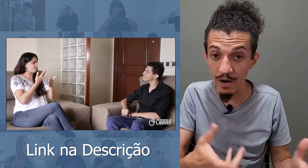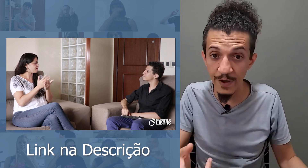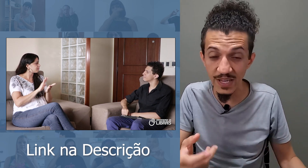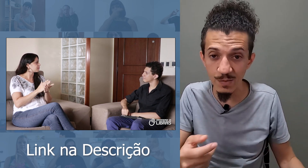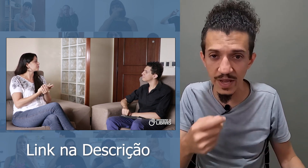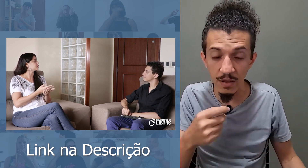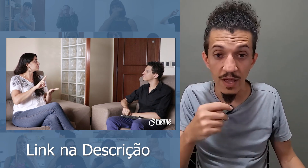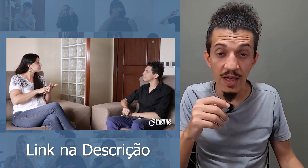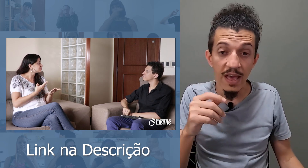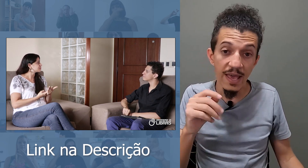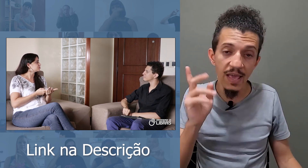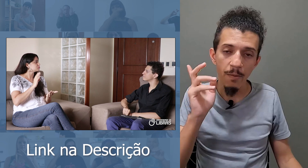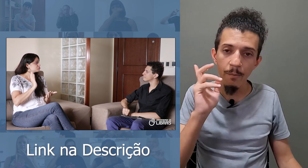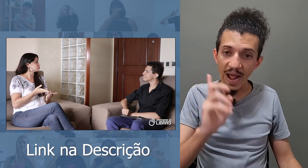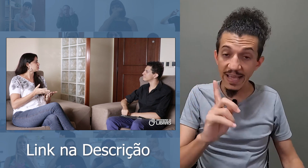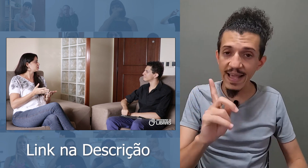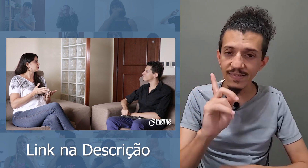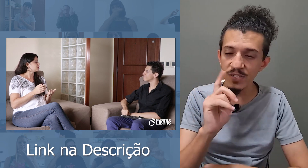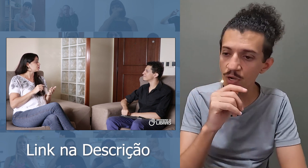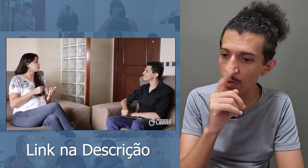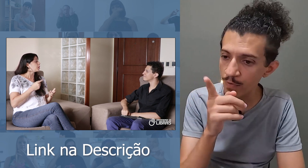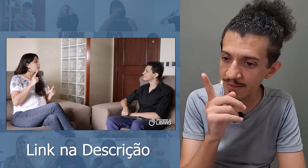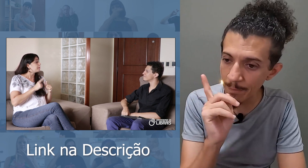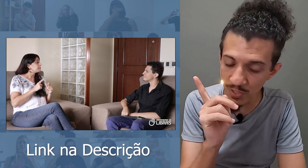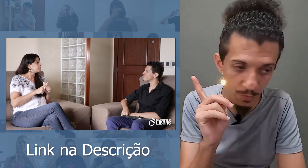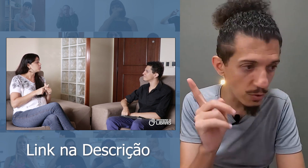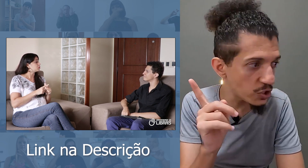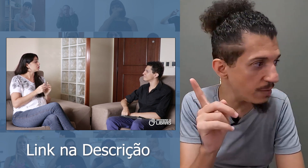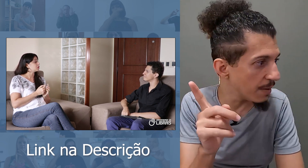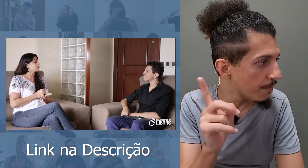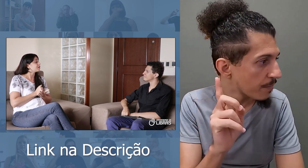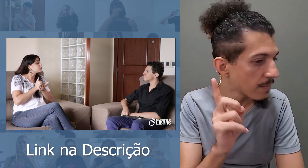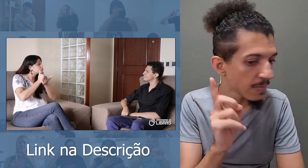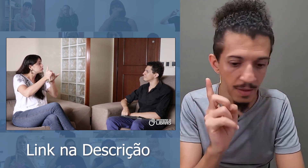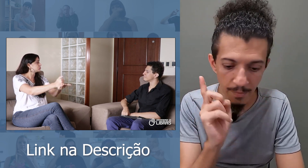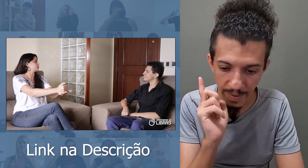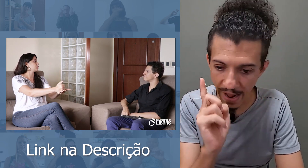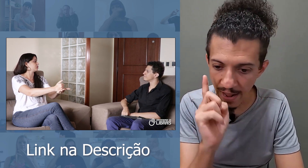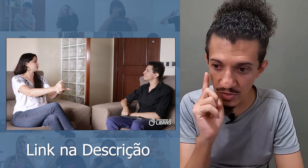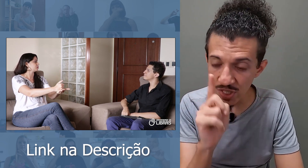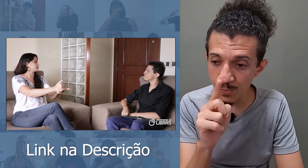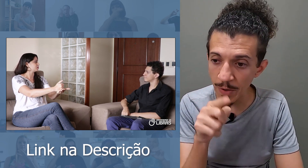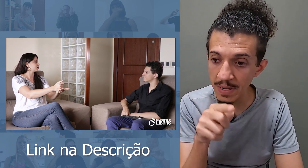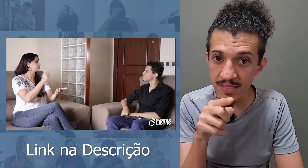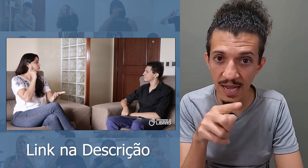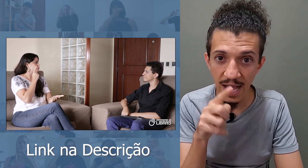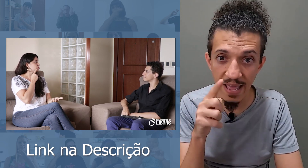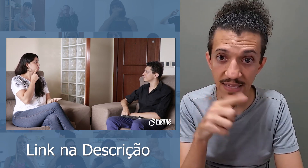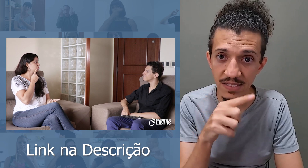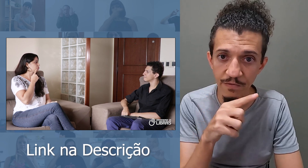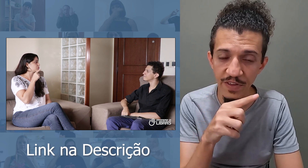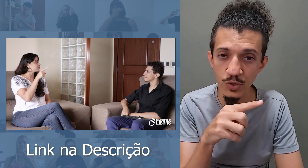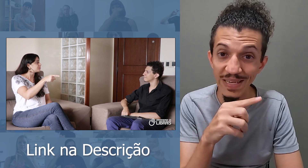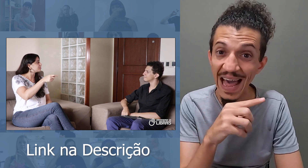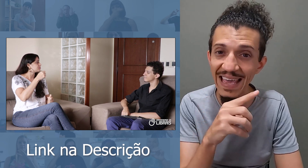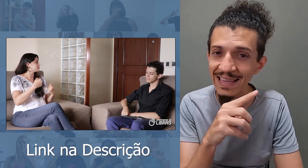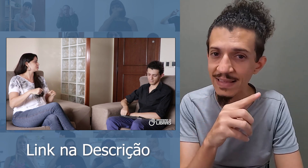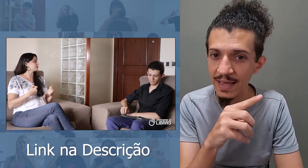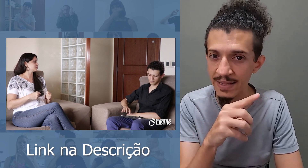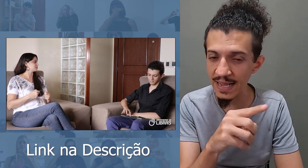foi respondendo. E, para quem assistiu, eu vou até pedir o meu time para disponibilizar esse vídeo na íntegra dessa